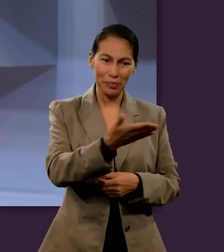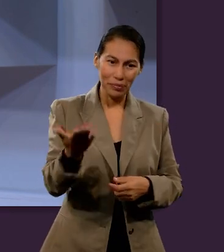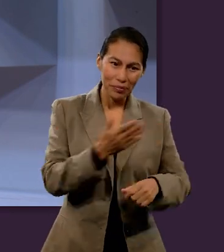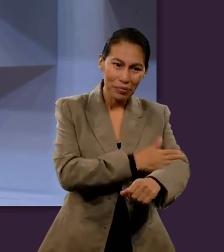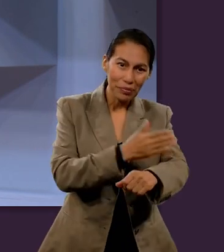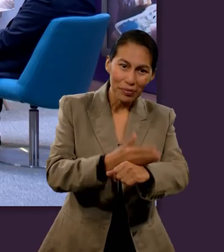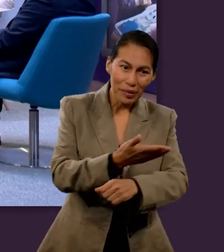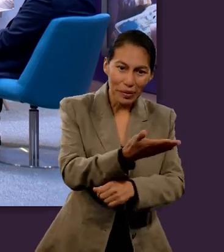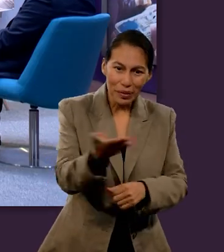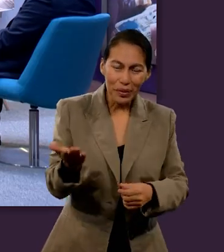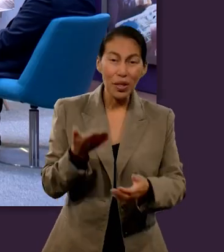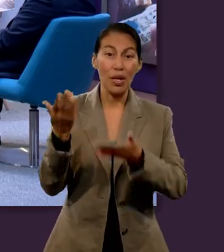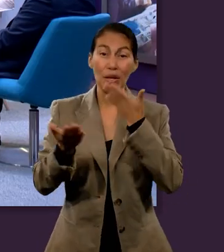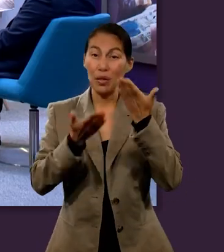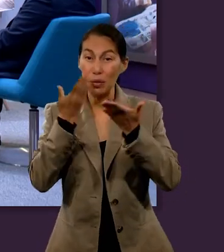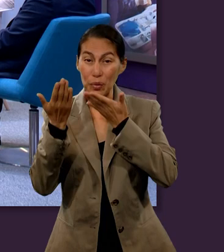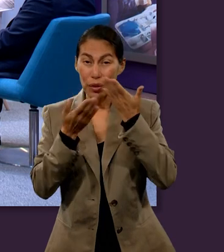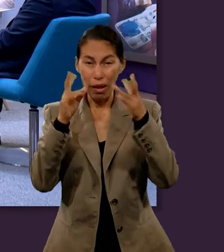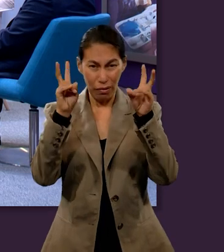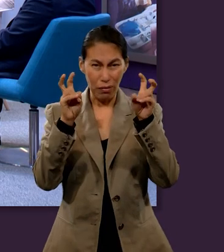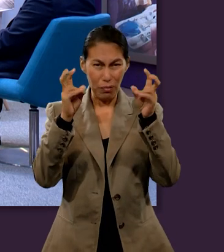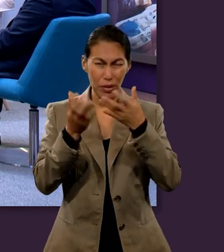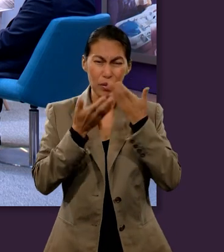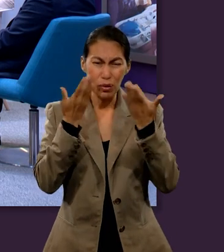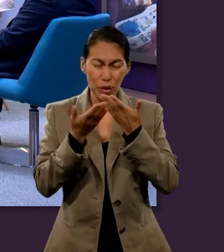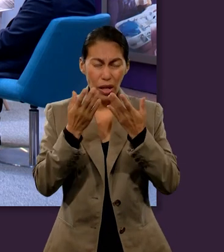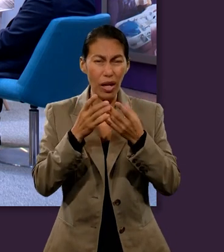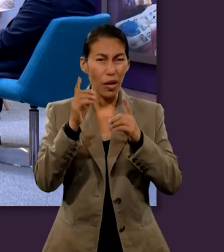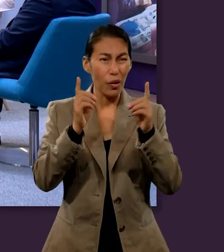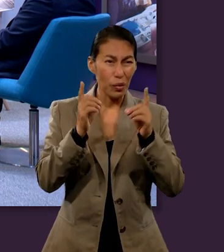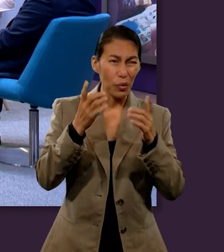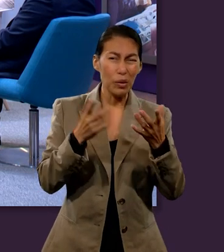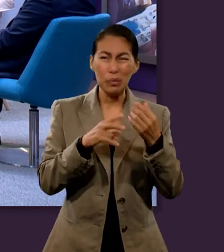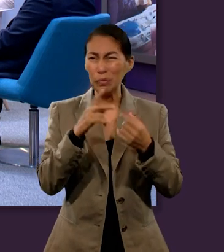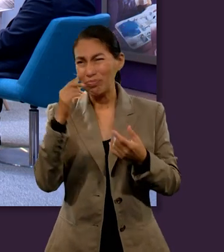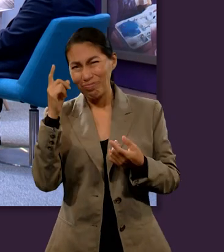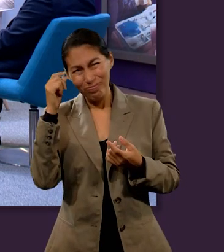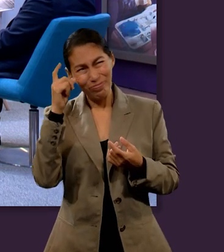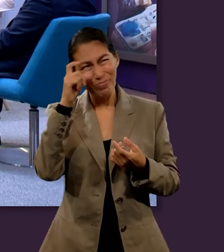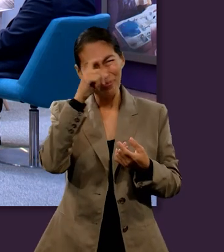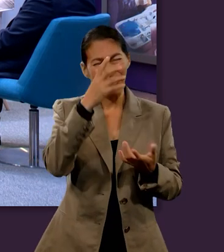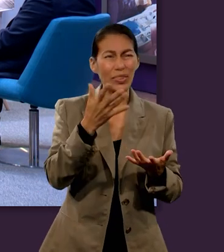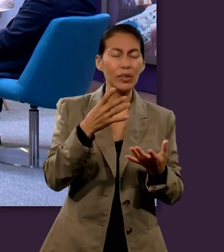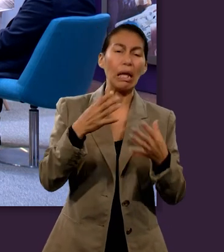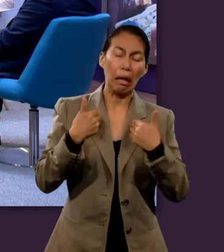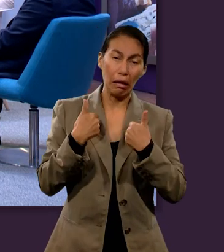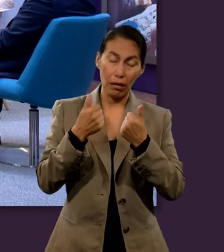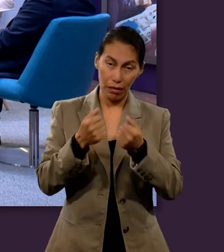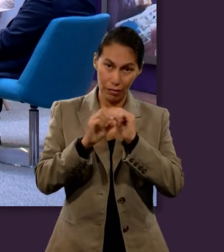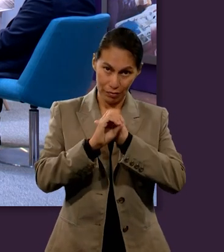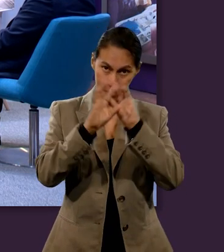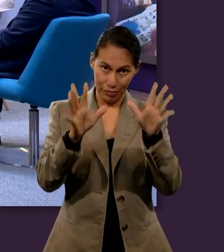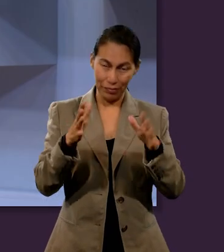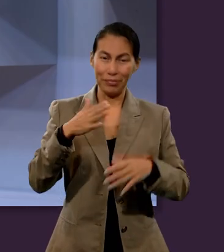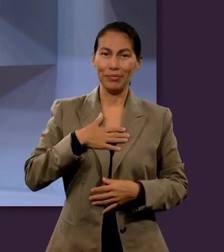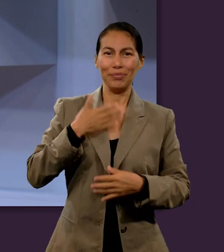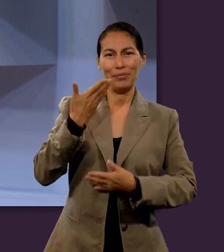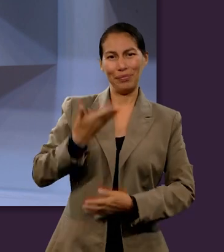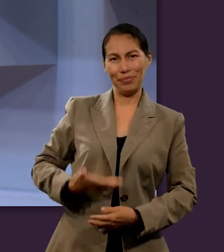compañeros vamos a intentar, al estudiar este tema, esclarecer esas dudas precisamente. Mi nombre es Isair Ramírez, y te invito a